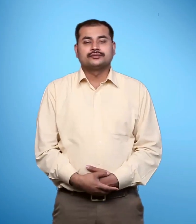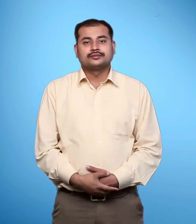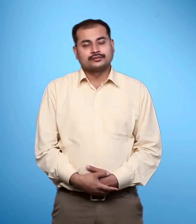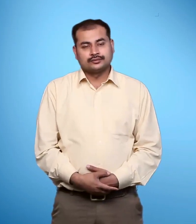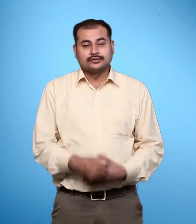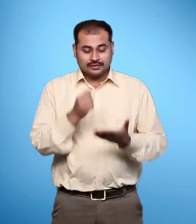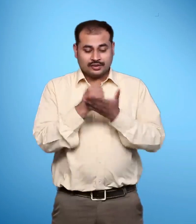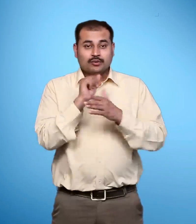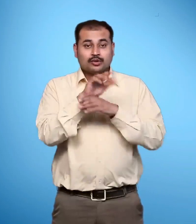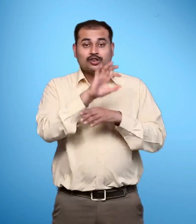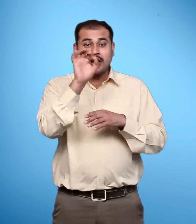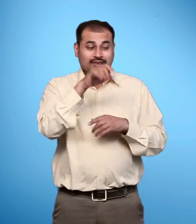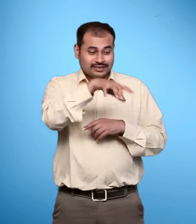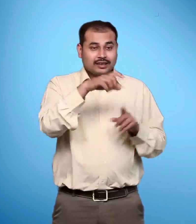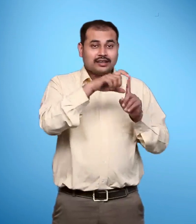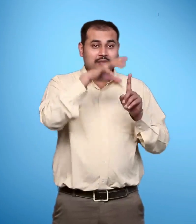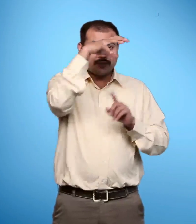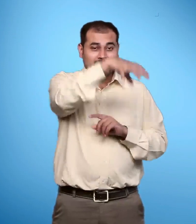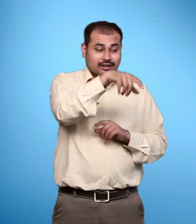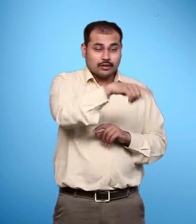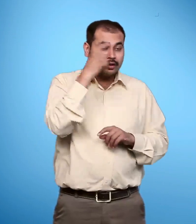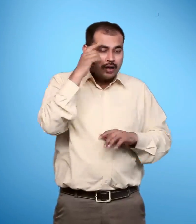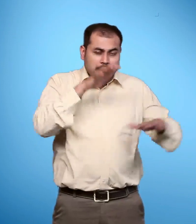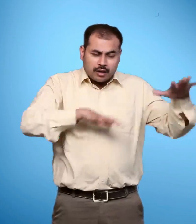डागतार विभाग ने पोस्टल नंबर योजना के नाम से की